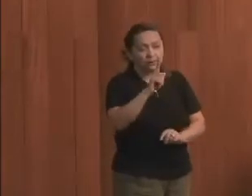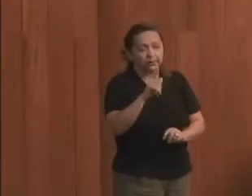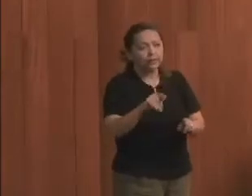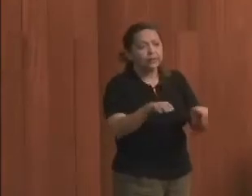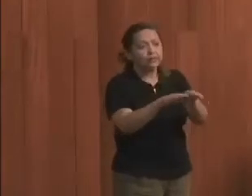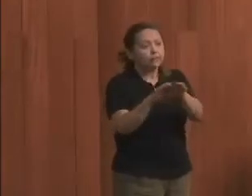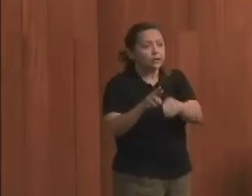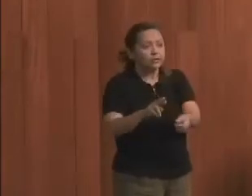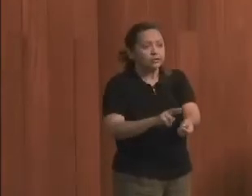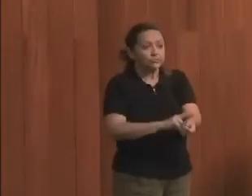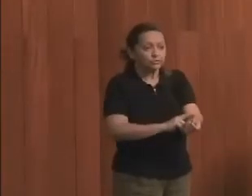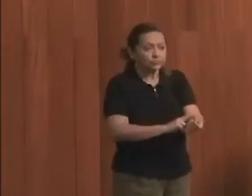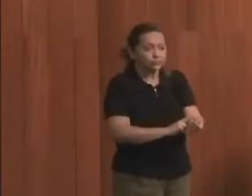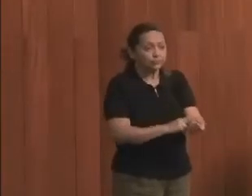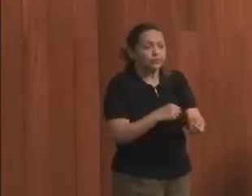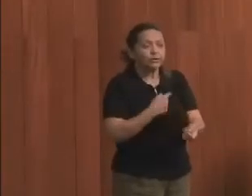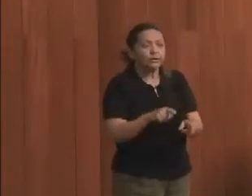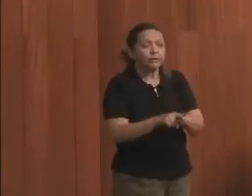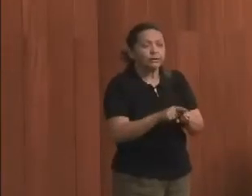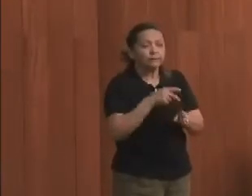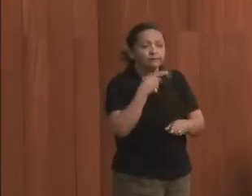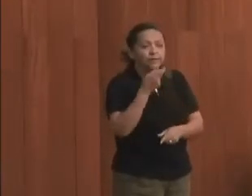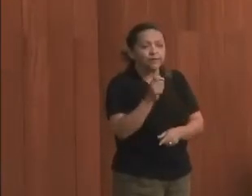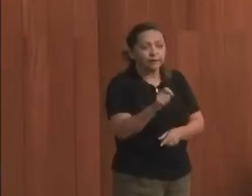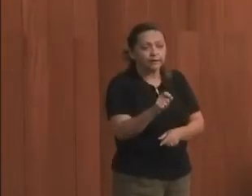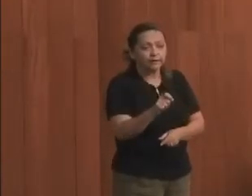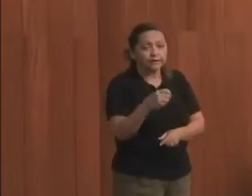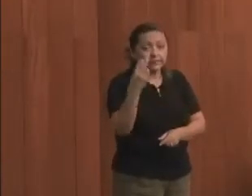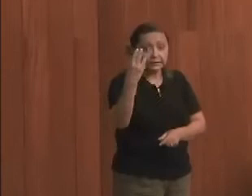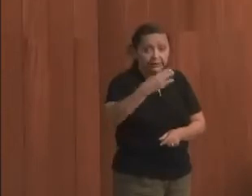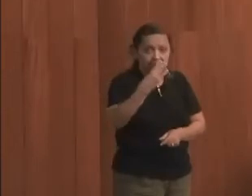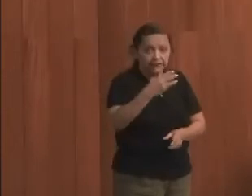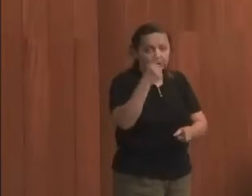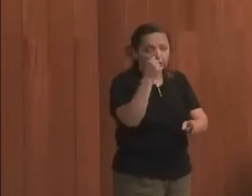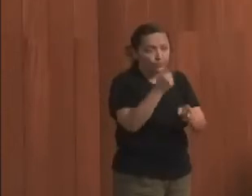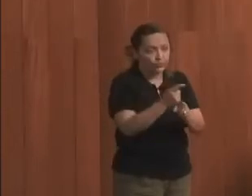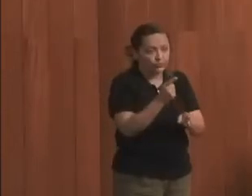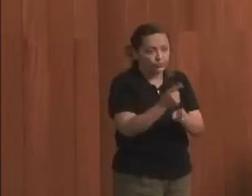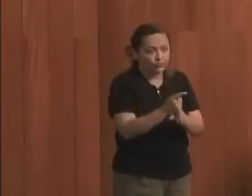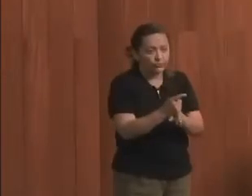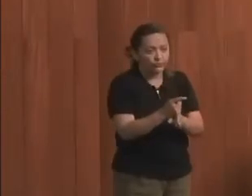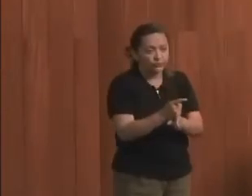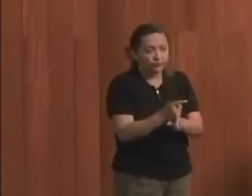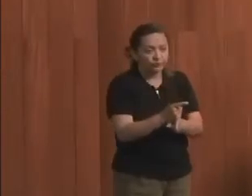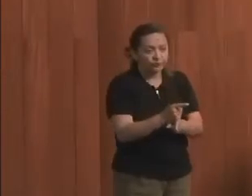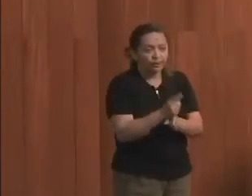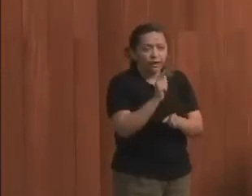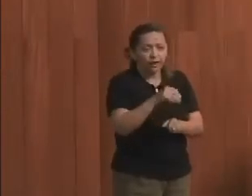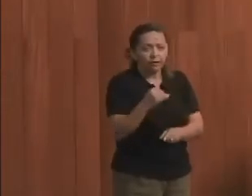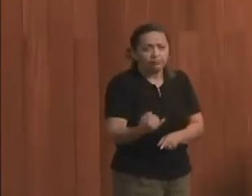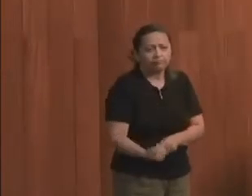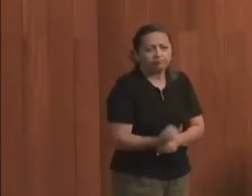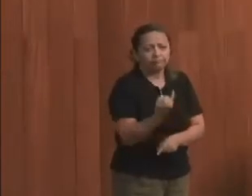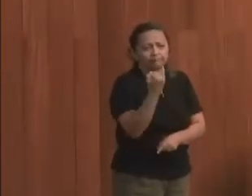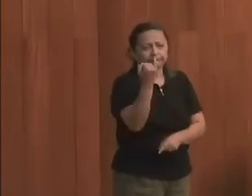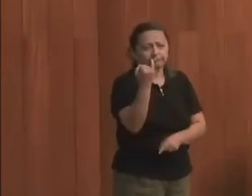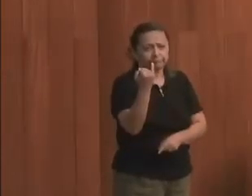de Gênero, eu queria dizer que esse terceiro encontro é fundamental,